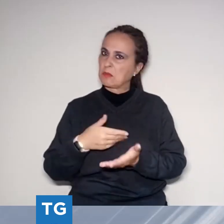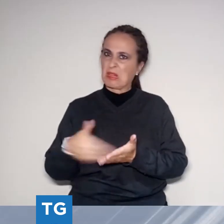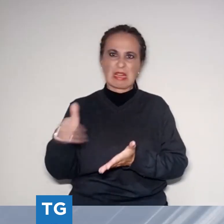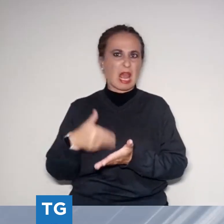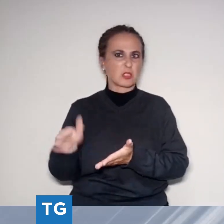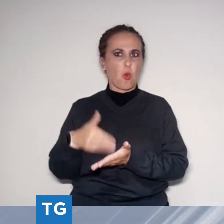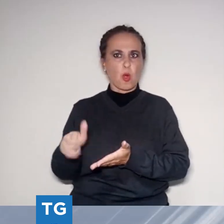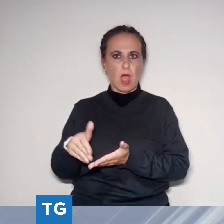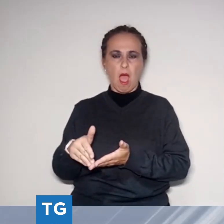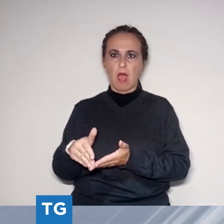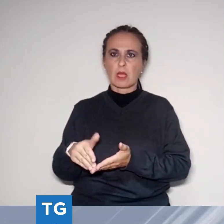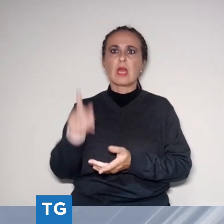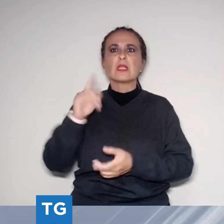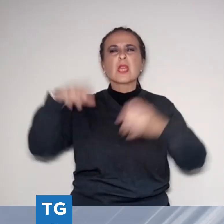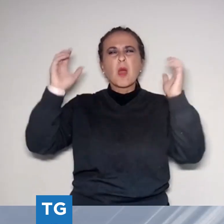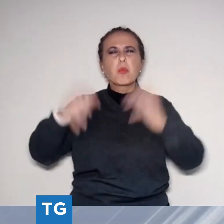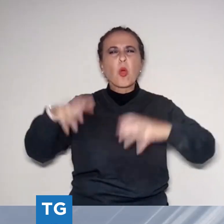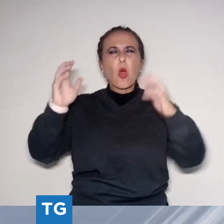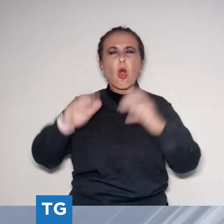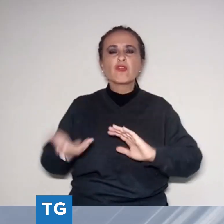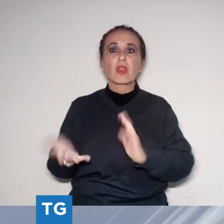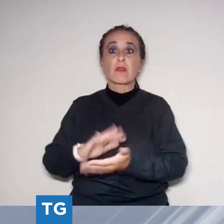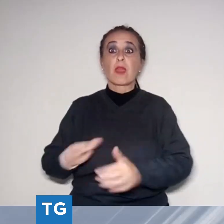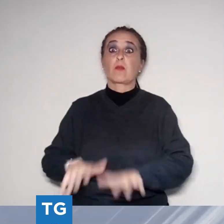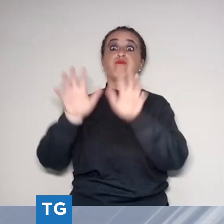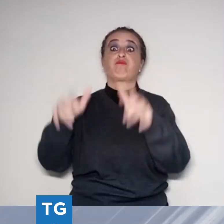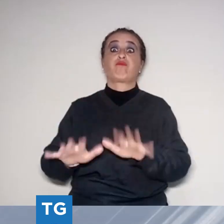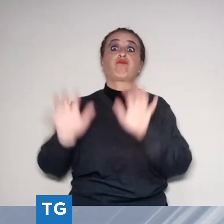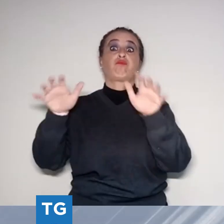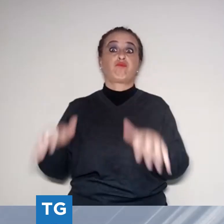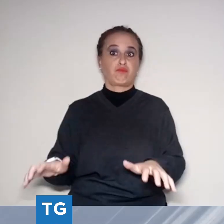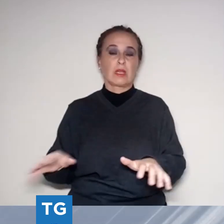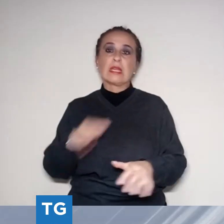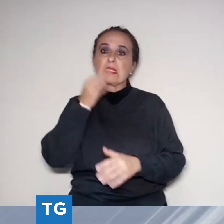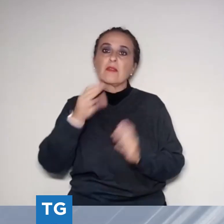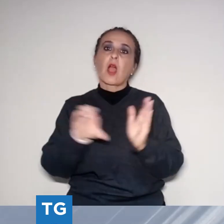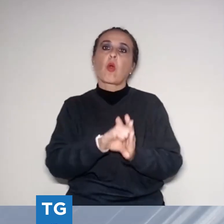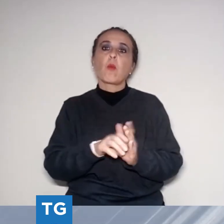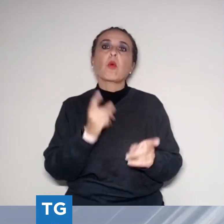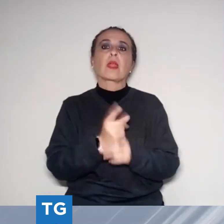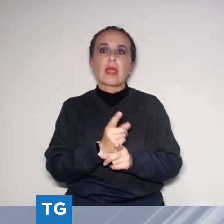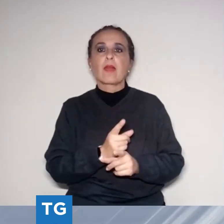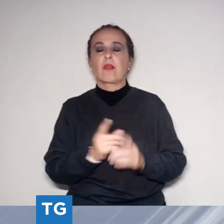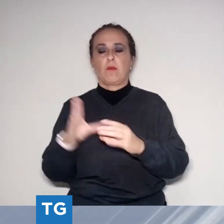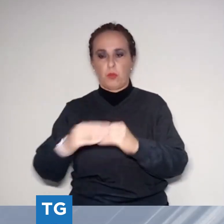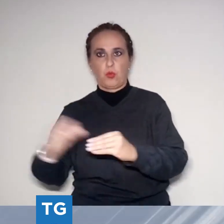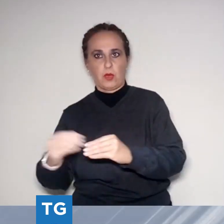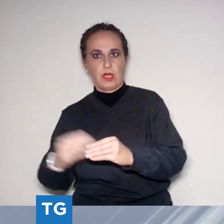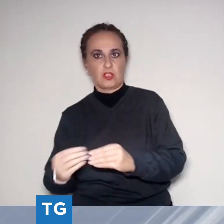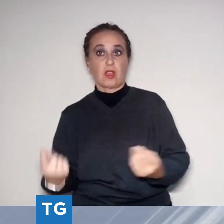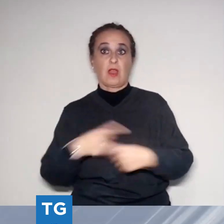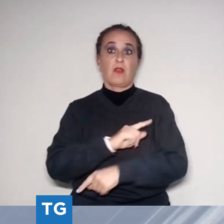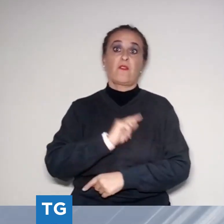cittadini hanno chiesto al Comune intanto di rimediare a questa situazione. L'atmosfera del sopralluogo di questa mattina si è scaldata perché all